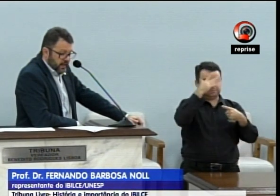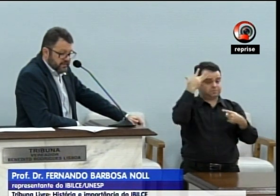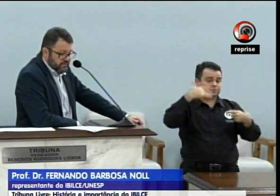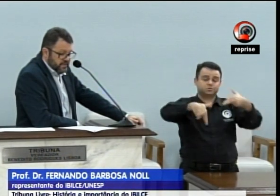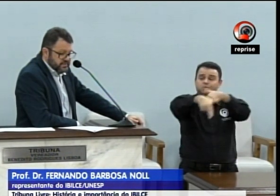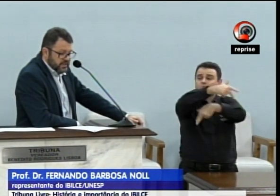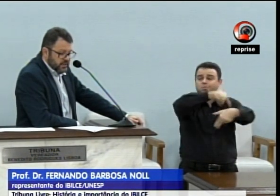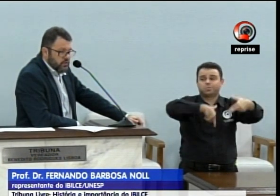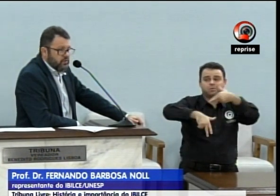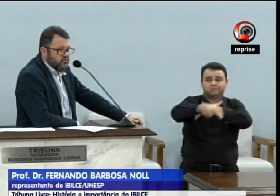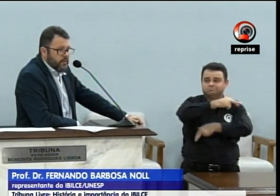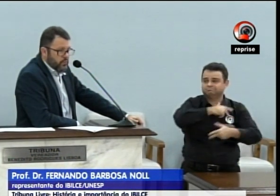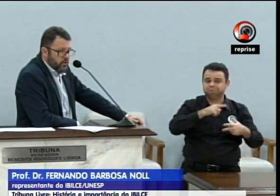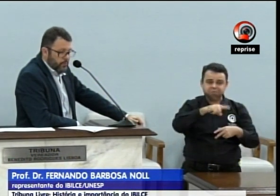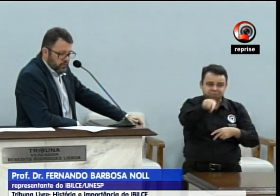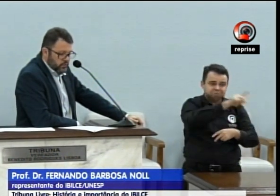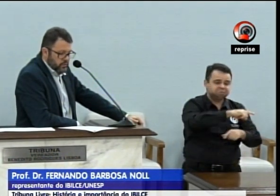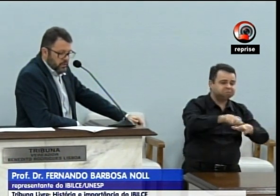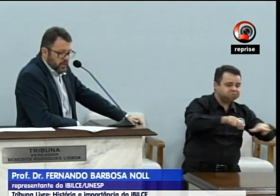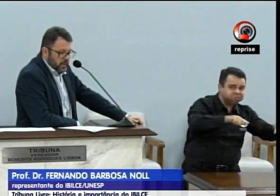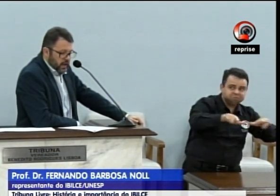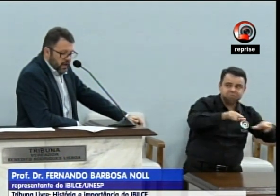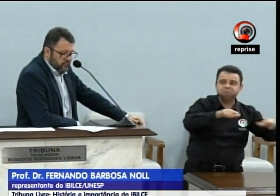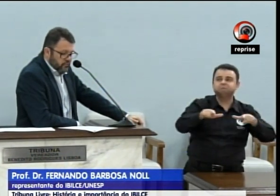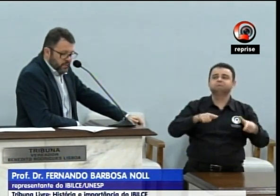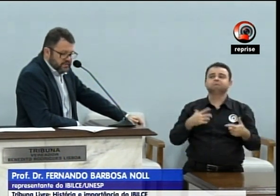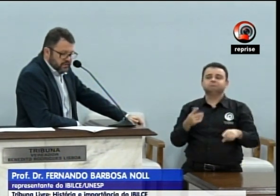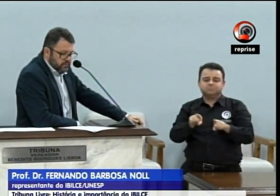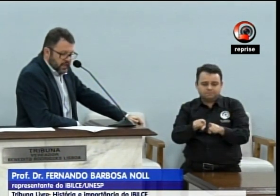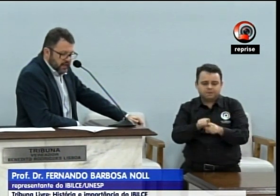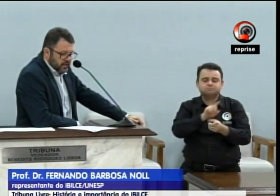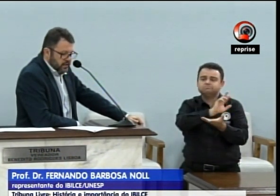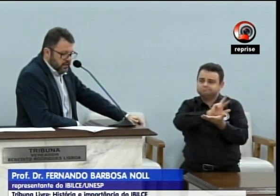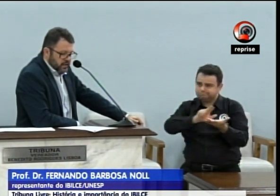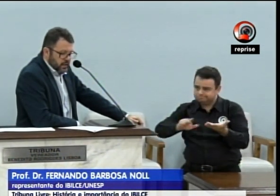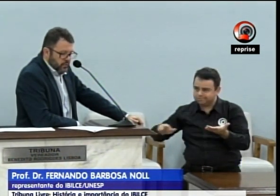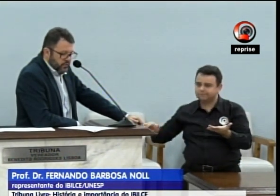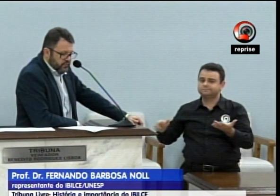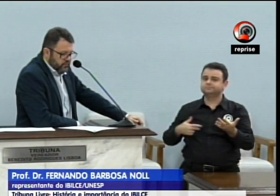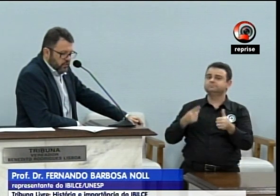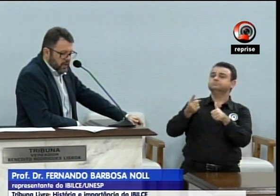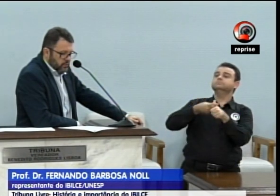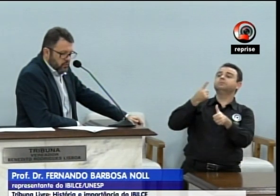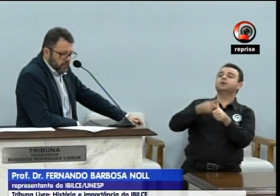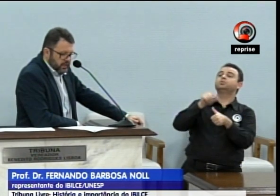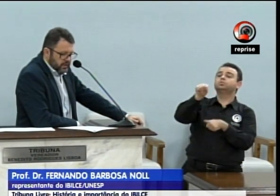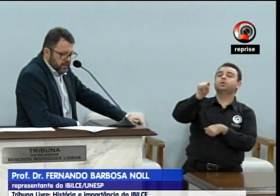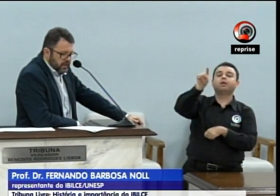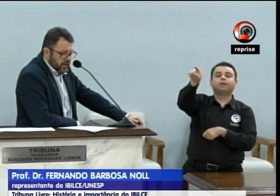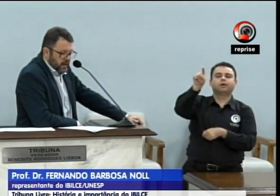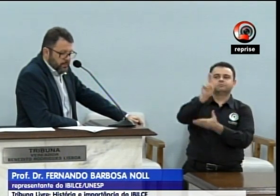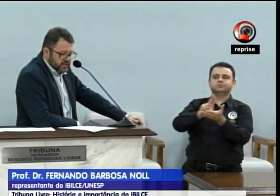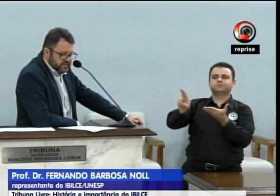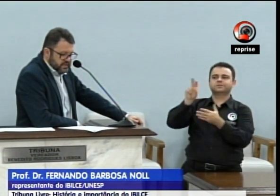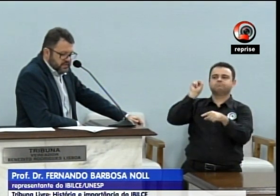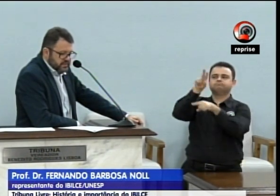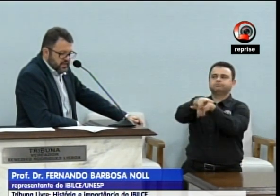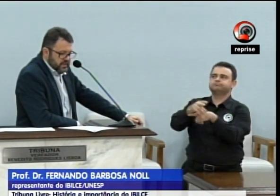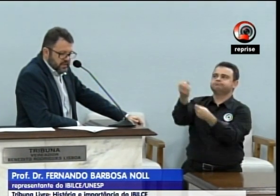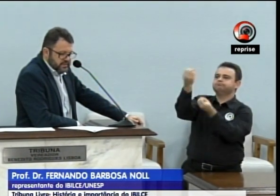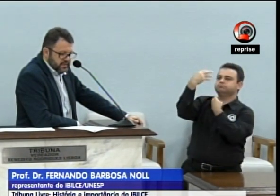através daquilo que nos é próprio, a formação técnica, profissional e humana, a